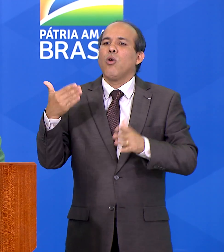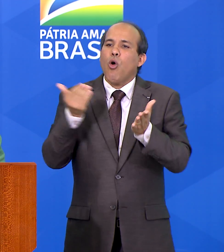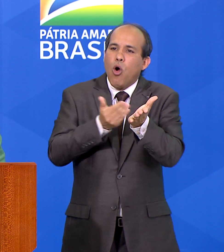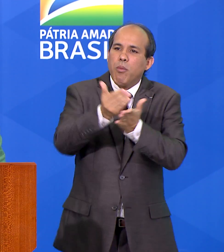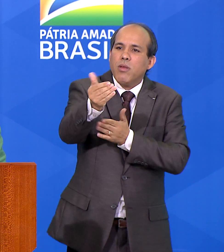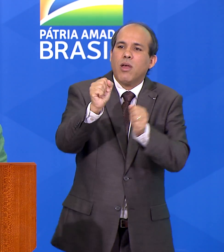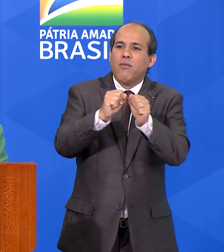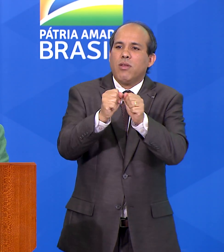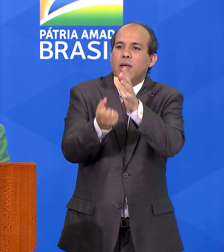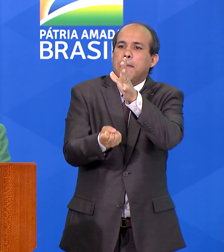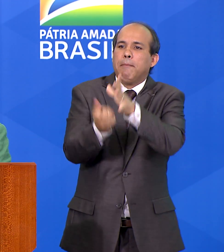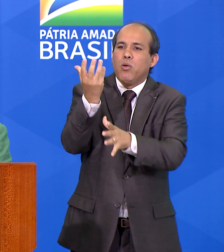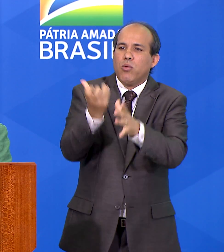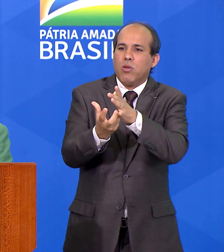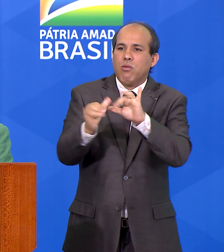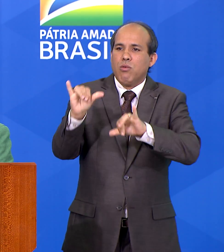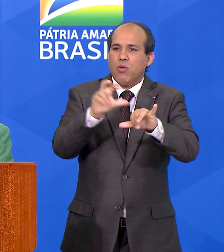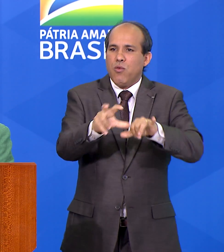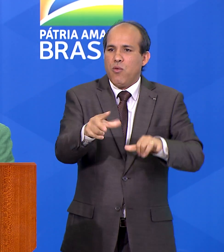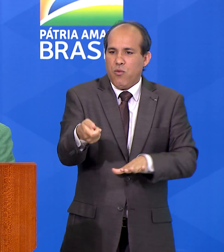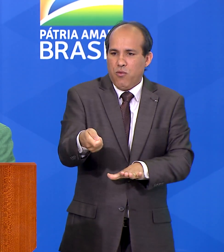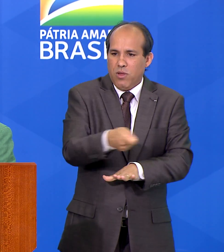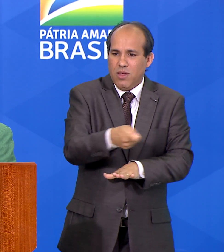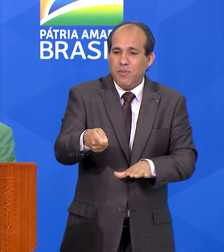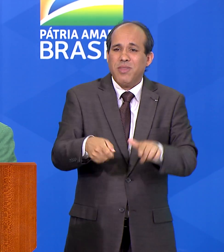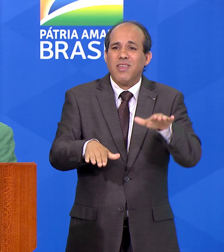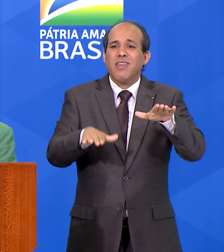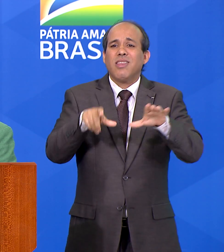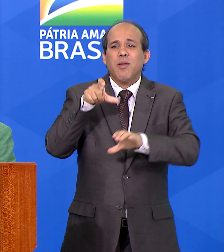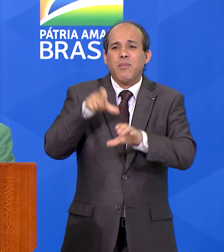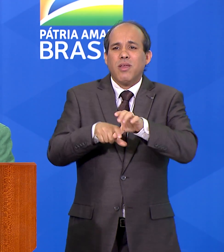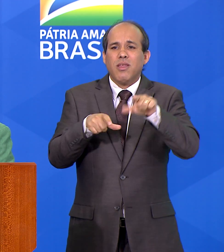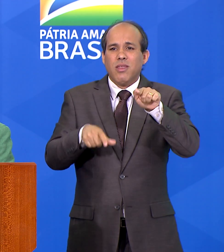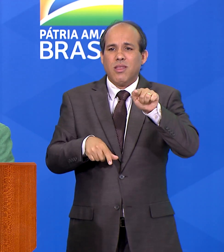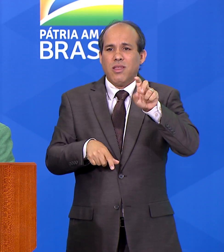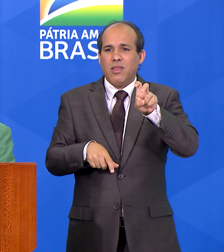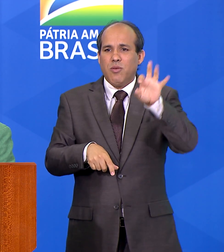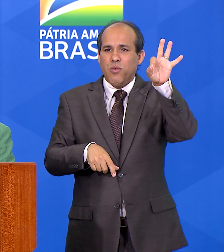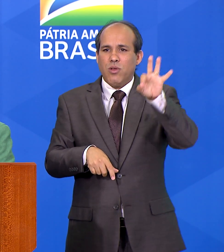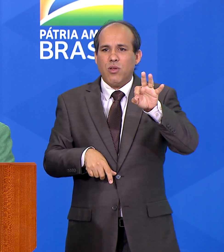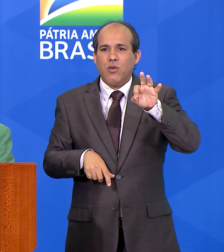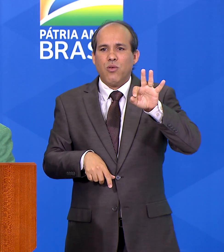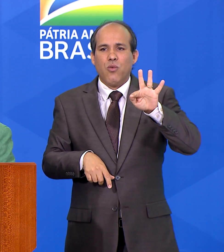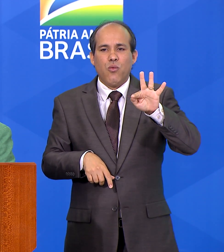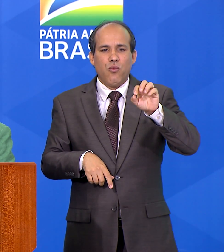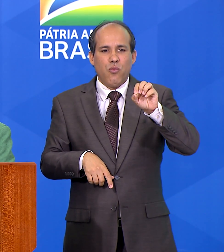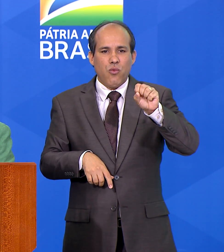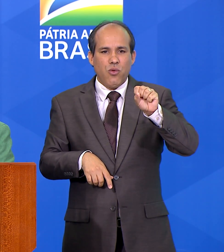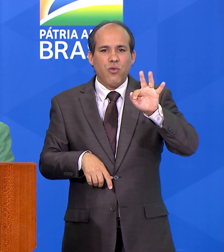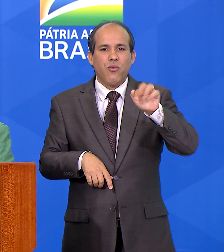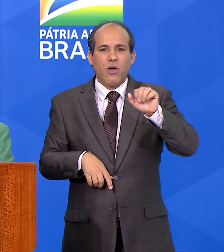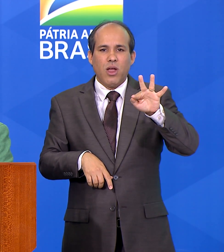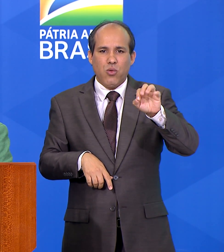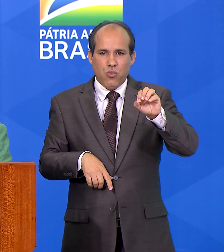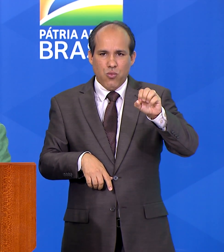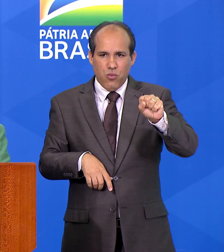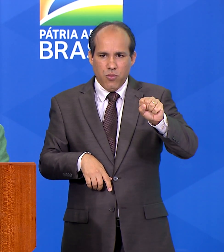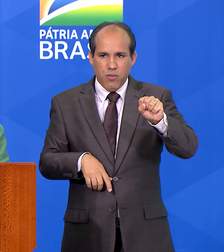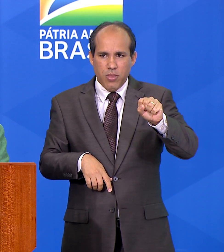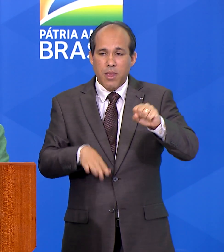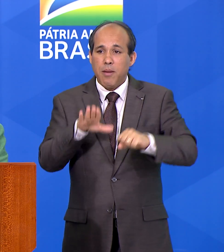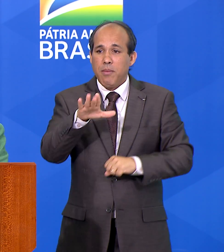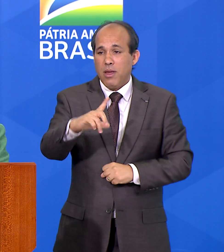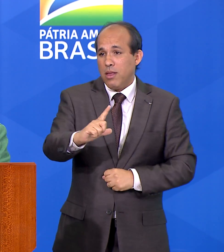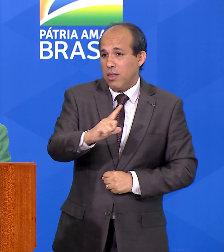Dependemos de 75% de fosfatos ou fosfatados, mas temos